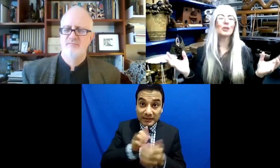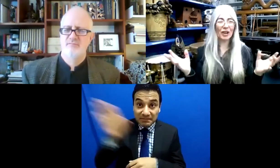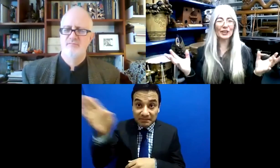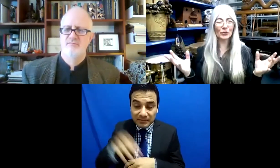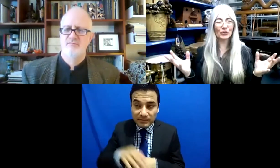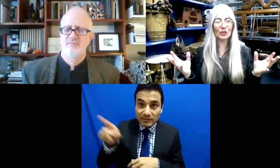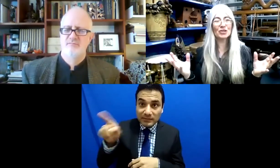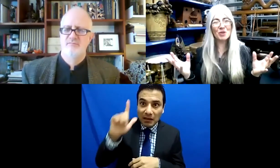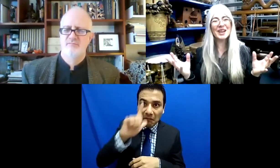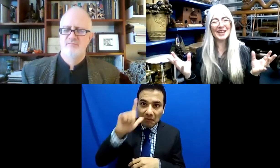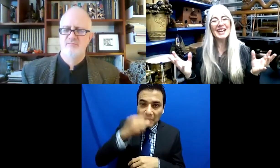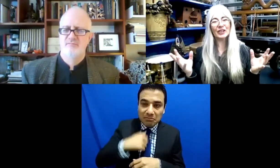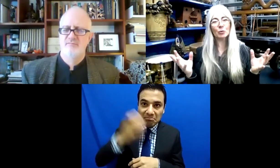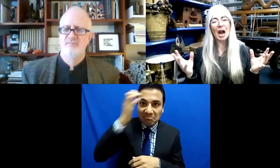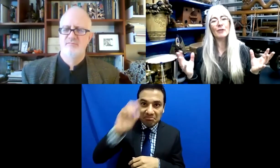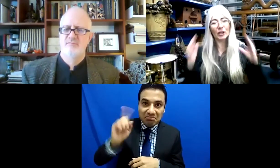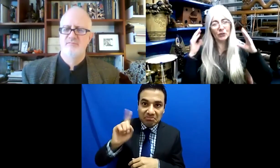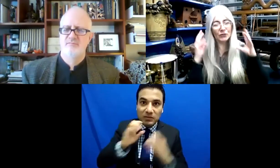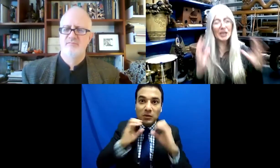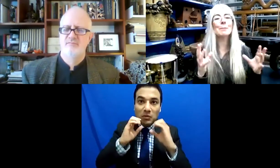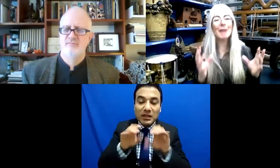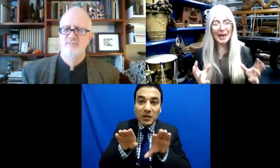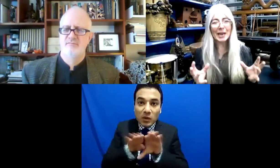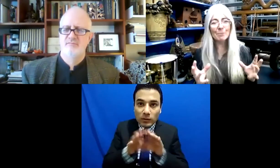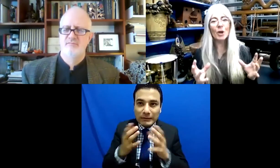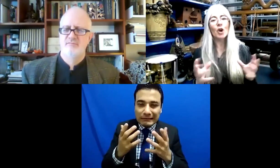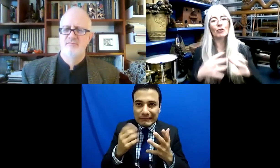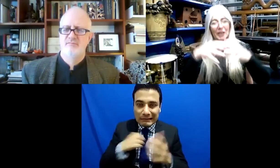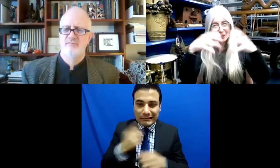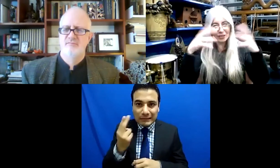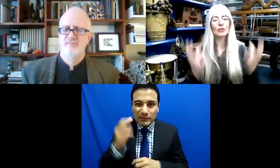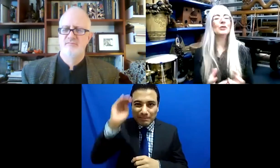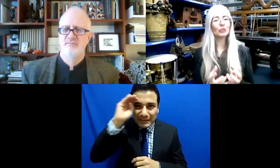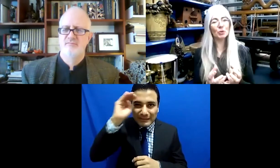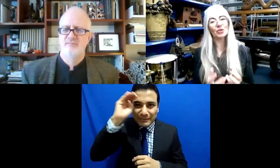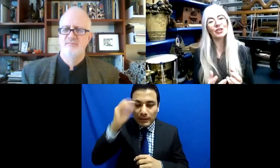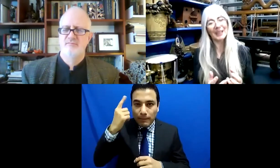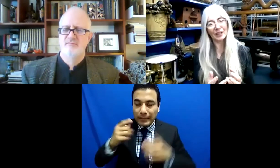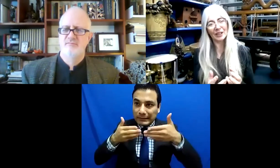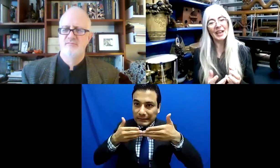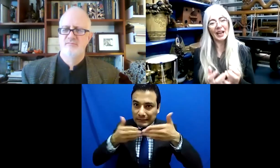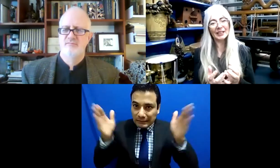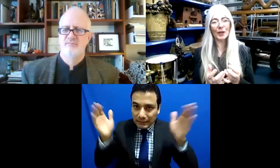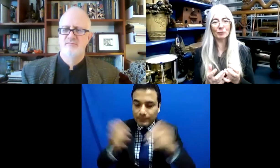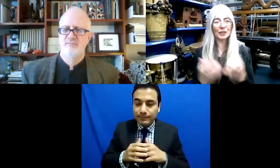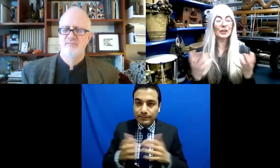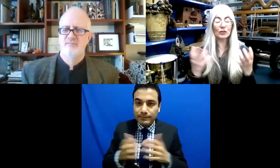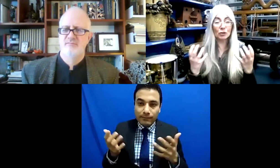comunicarnos y abrir los canales de tal modo que tenemos ese mismo